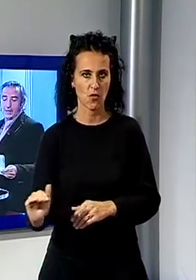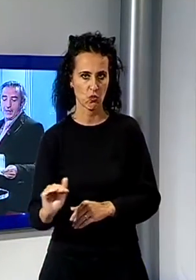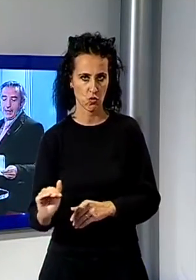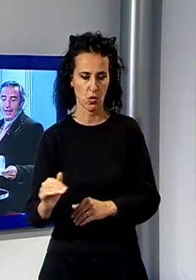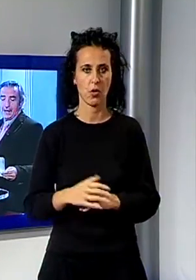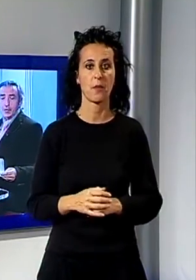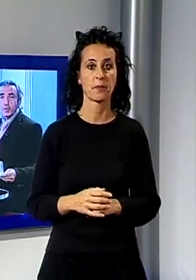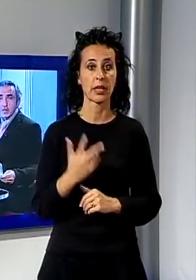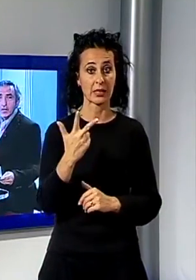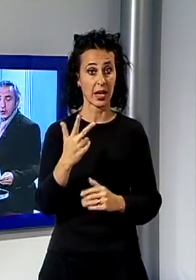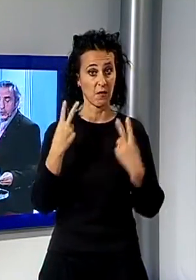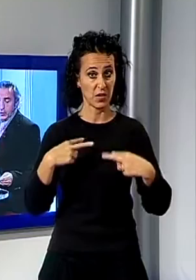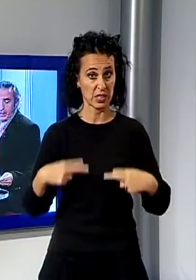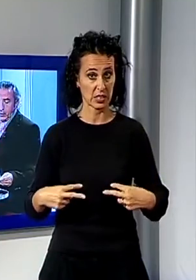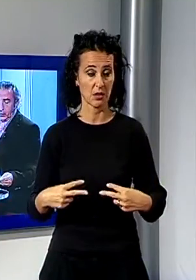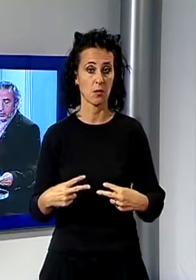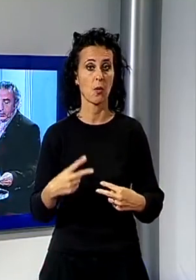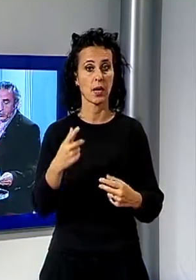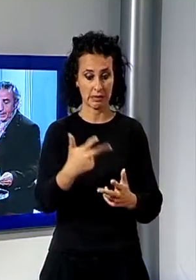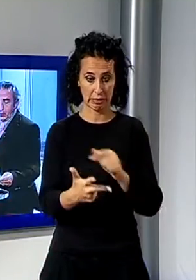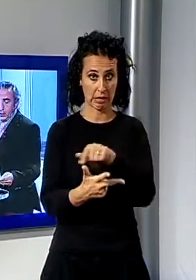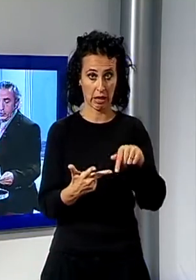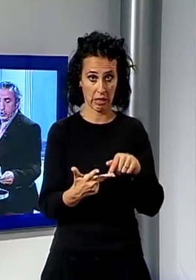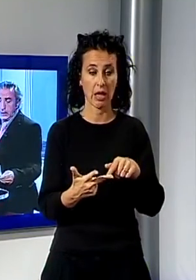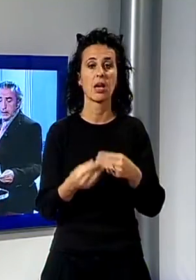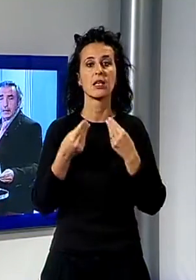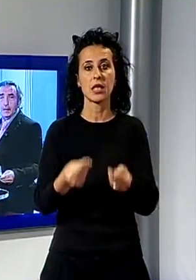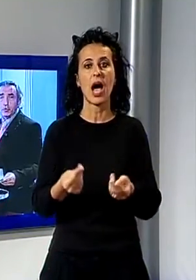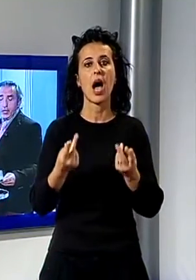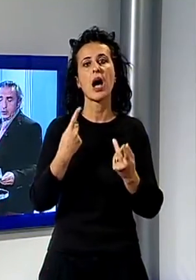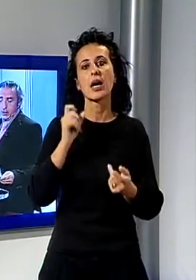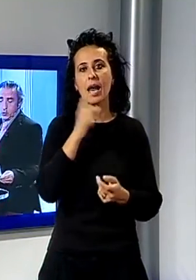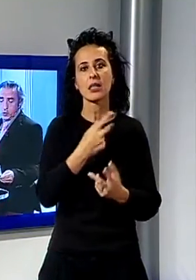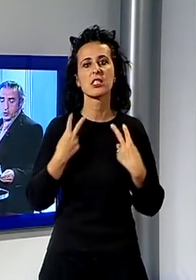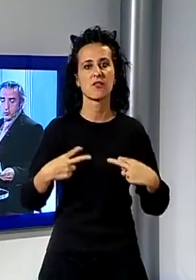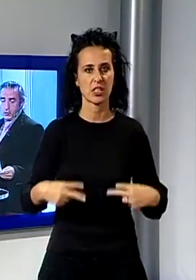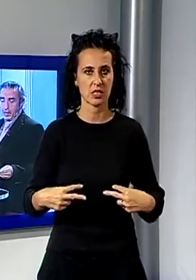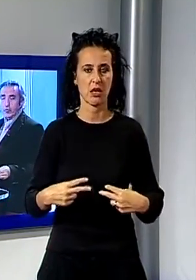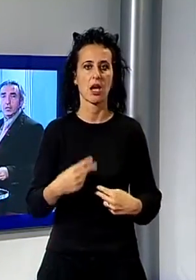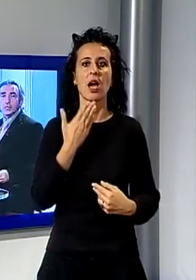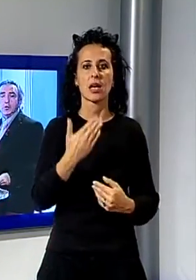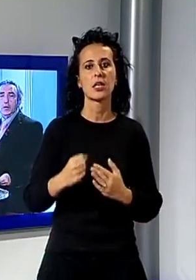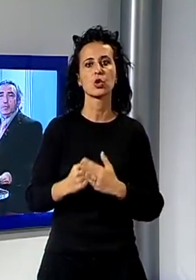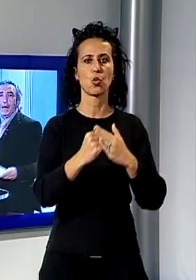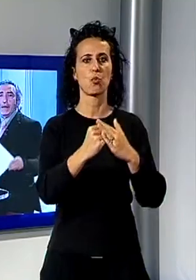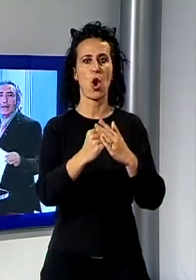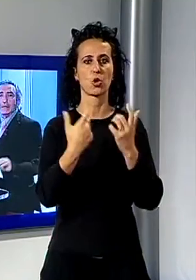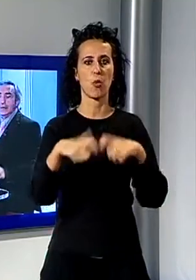sanitarie come servizio di volontariato gratuito. Il progetto è sostenuto dalla Fondazione Banca del